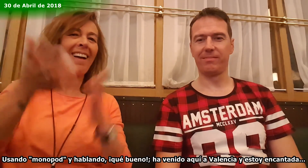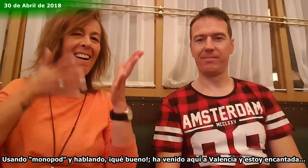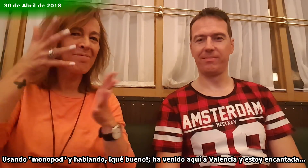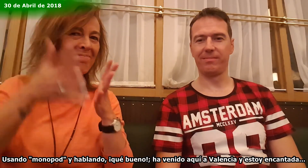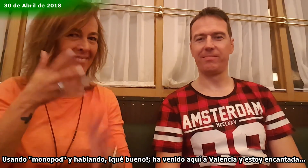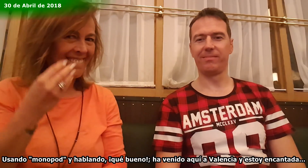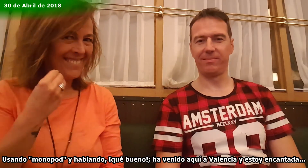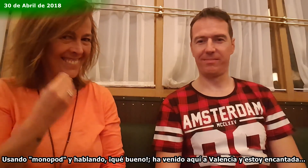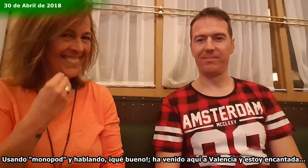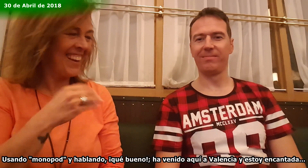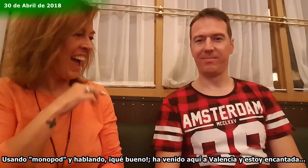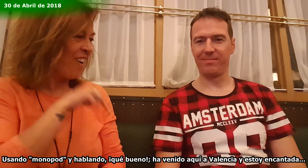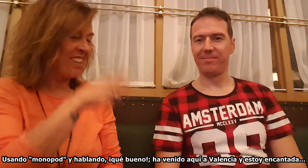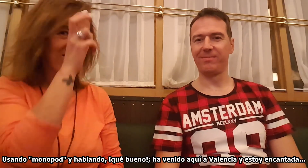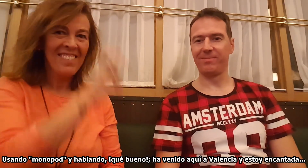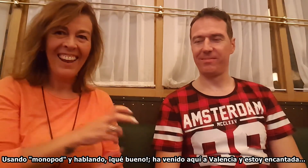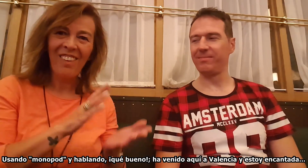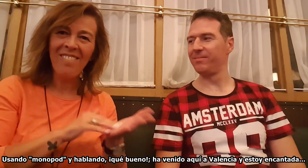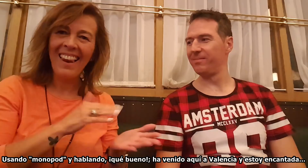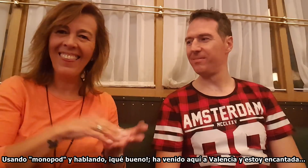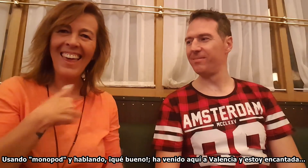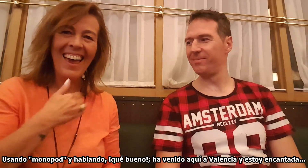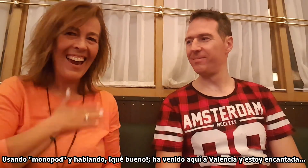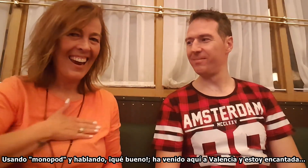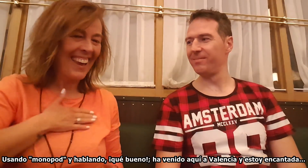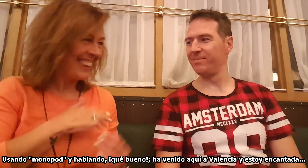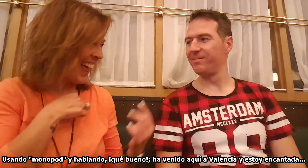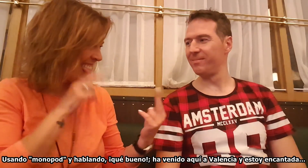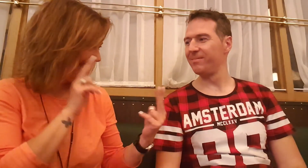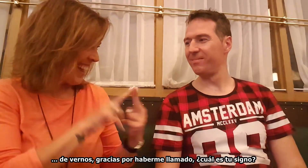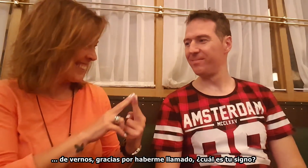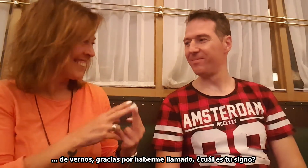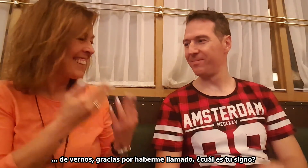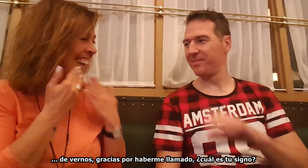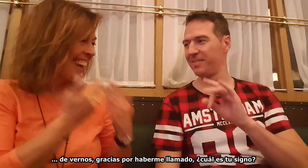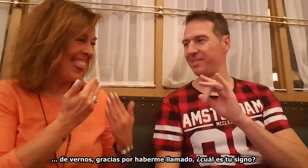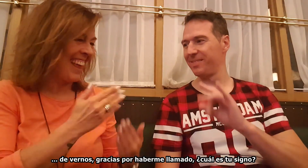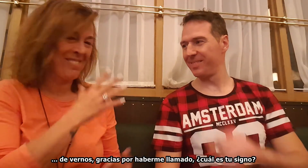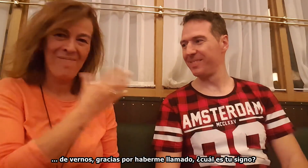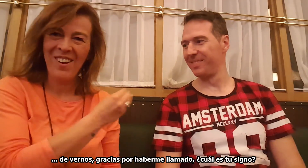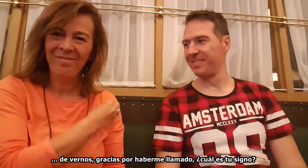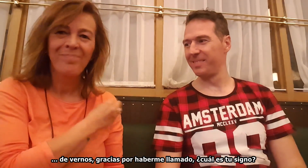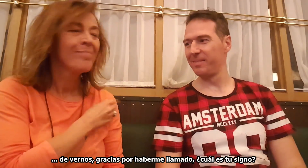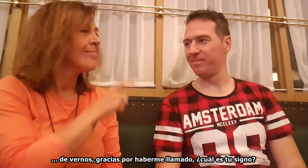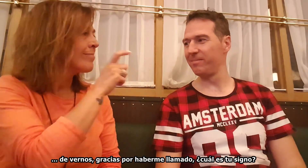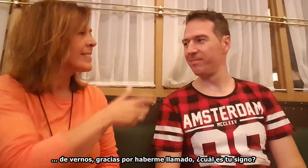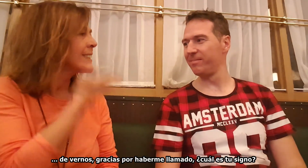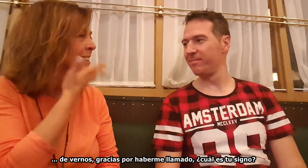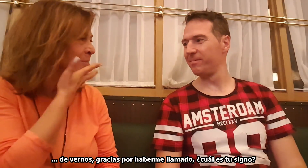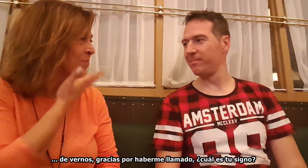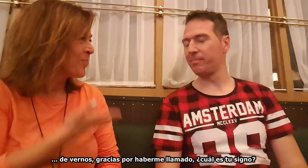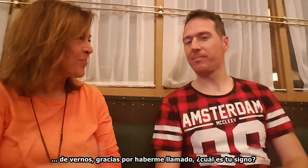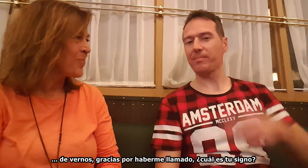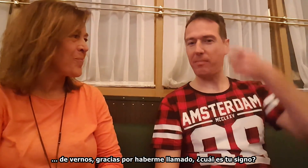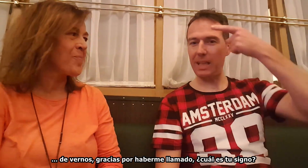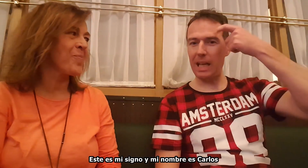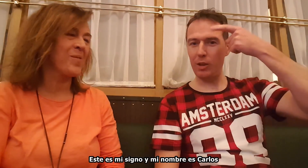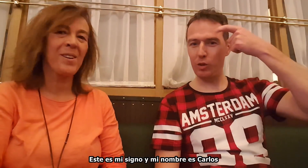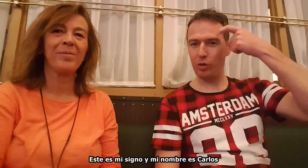monopod y hablando. ¡Qué bueno! Ha venido aquí a Valencia y estoy encantada de vernos. Gracias por llamarme. ¿Cuál es tu signo? Este es